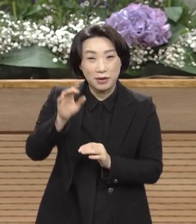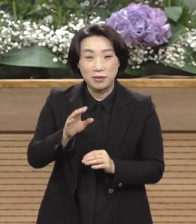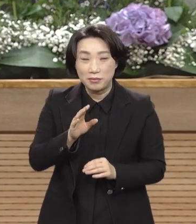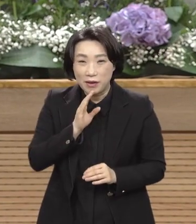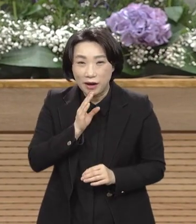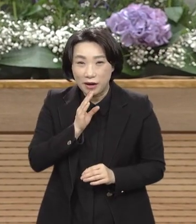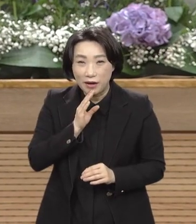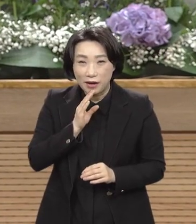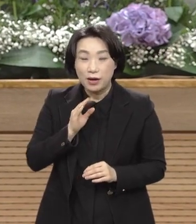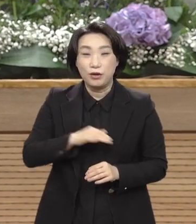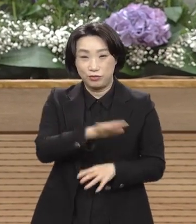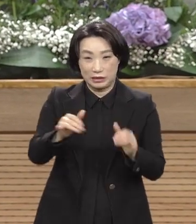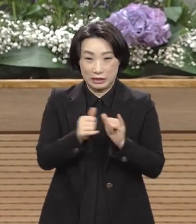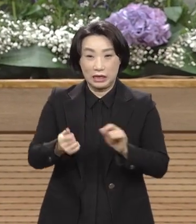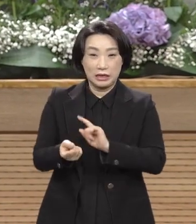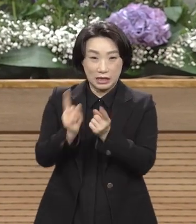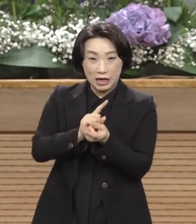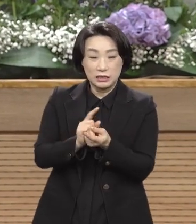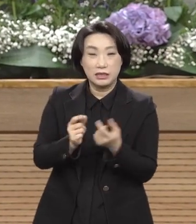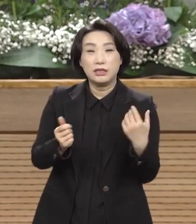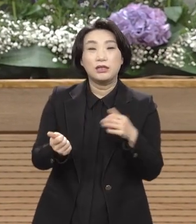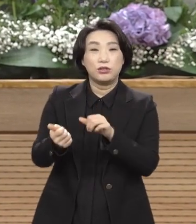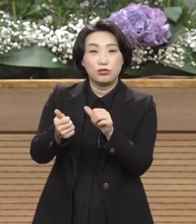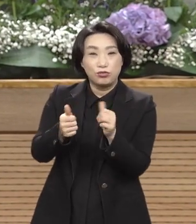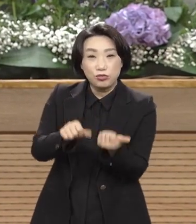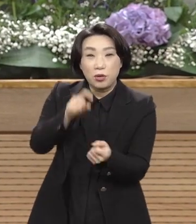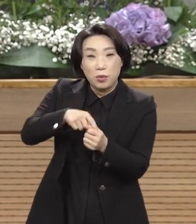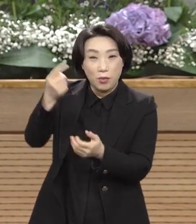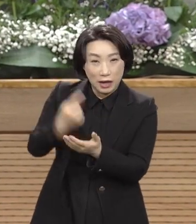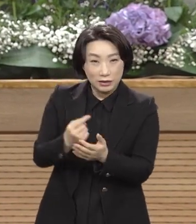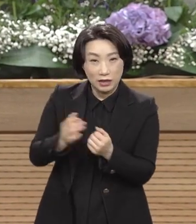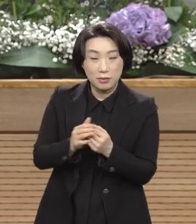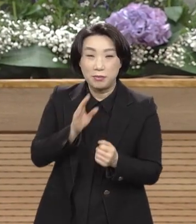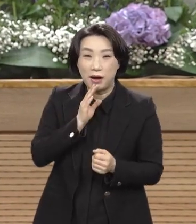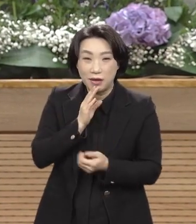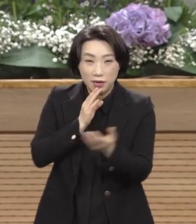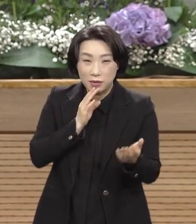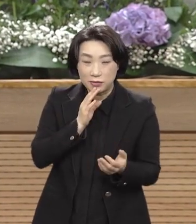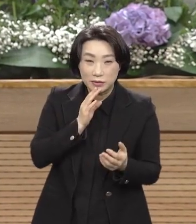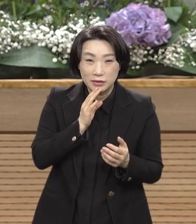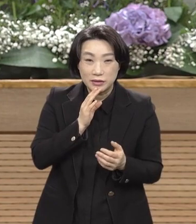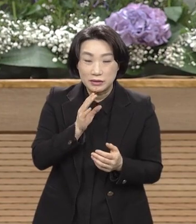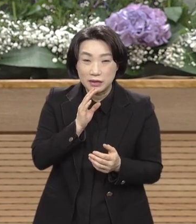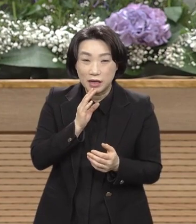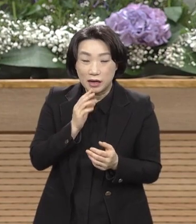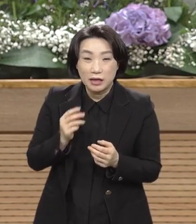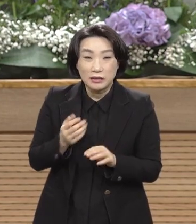오셨기 때문에 어쩔 수 없어요. 아무리 빌라도가 안 죽이려도 어쩔 수 없어요.